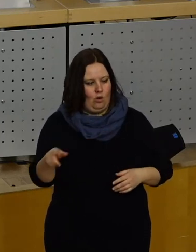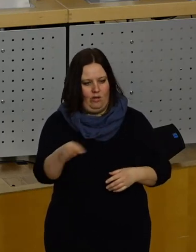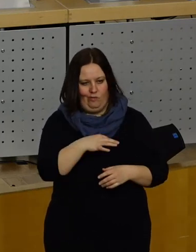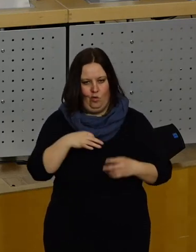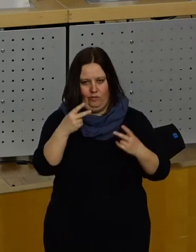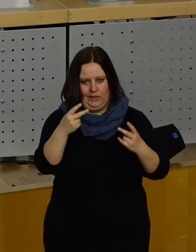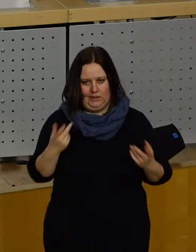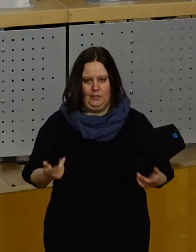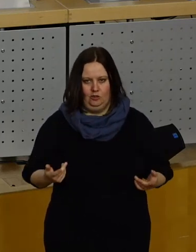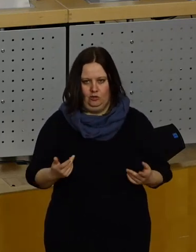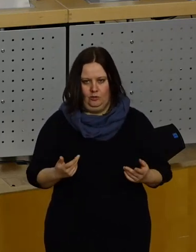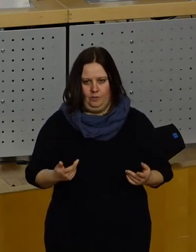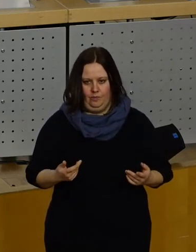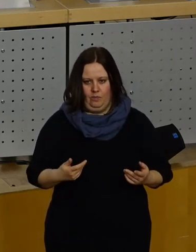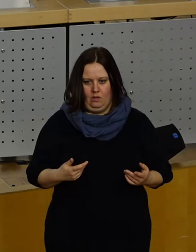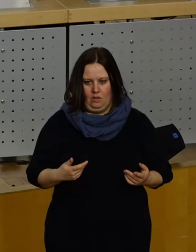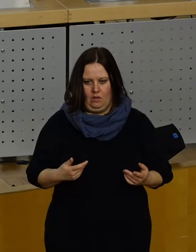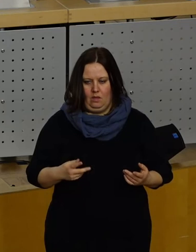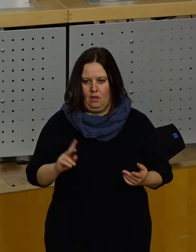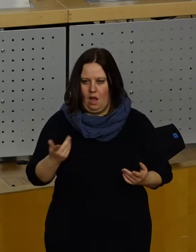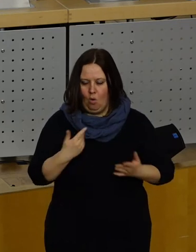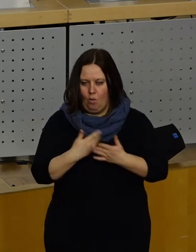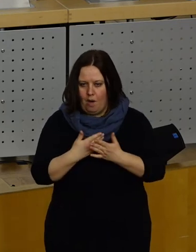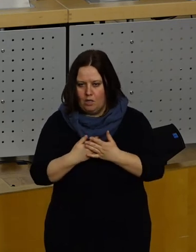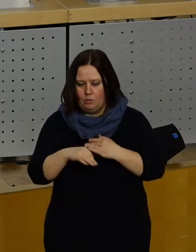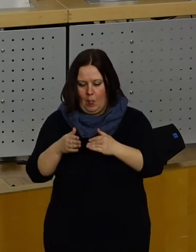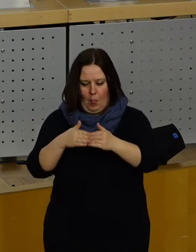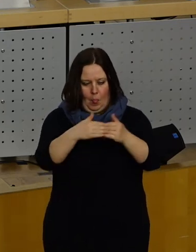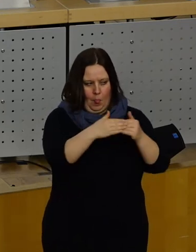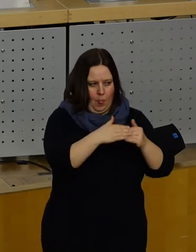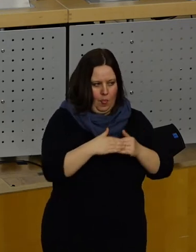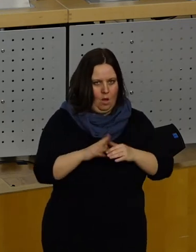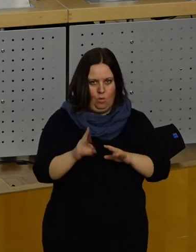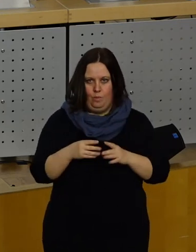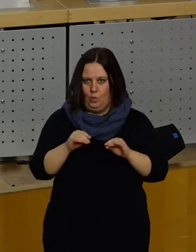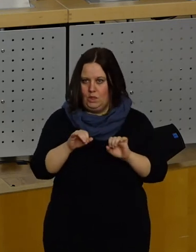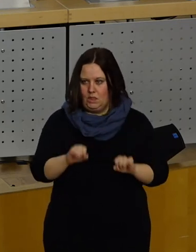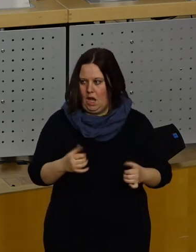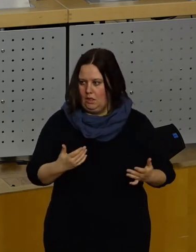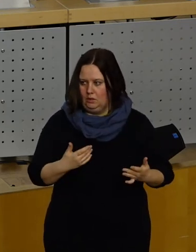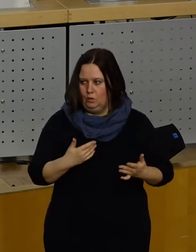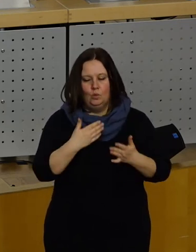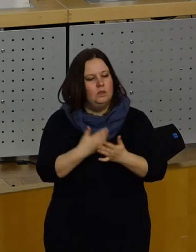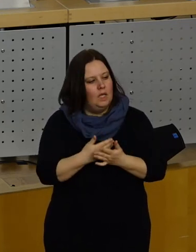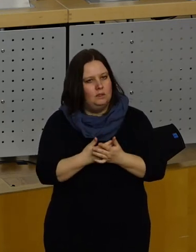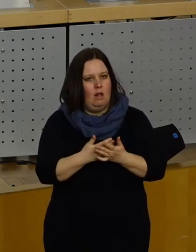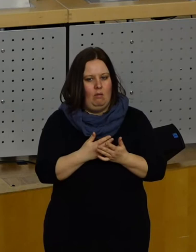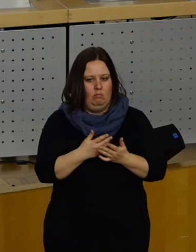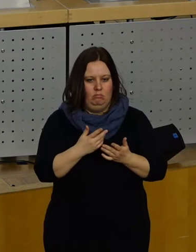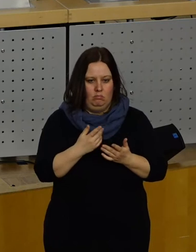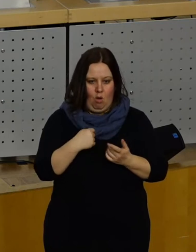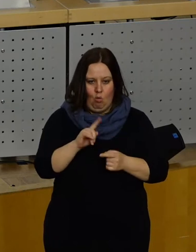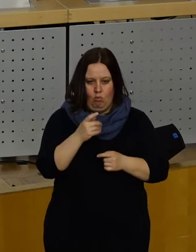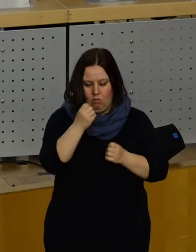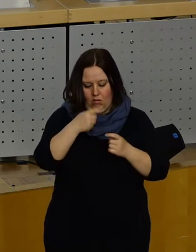Stadt wichtig sind, auch der Ortschaften, die angrenzen an diese Stadt. Und deswegen sollten wir dann, aber